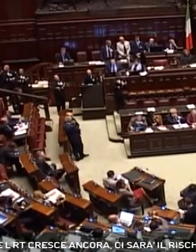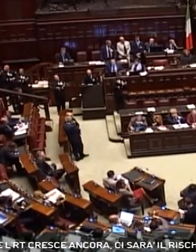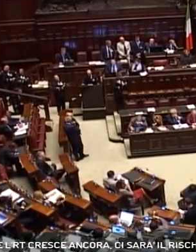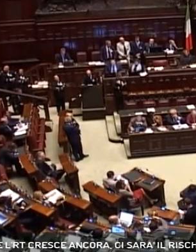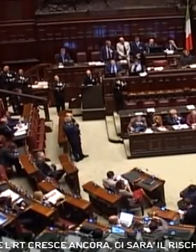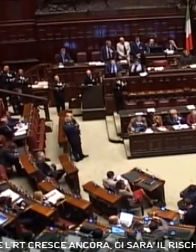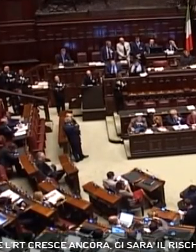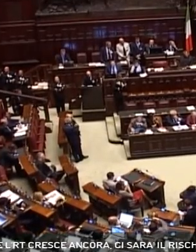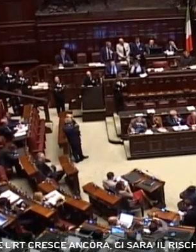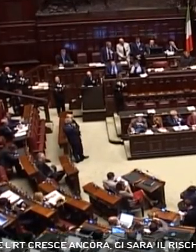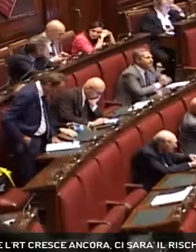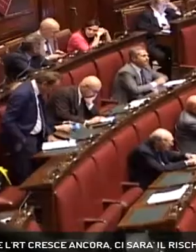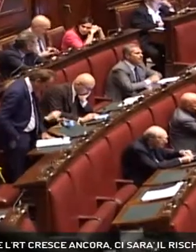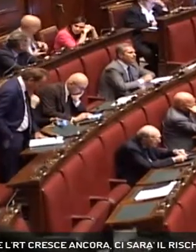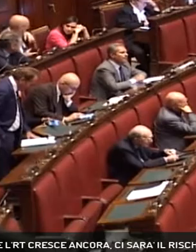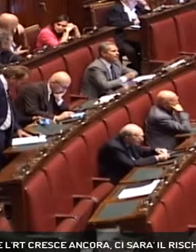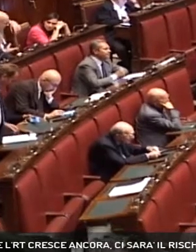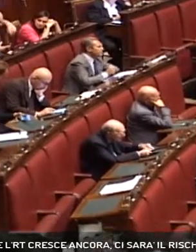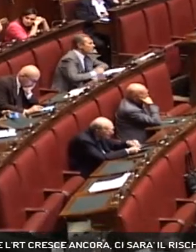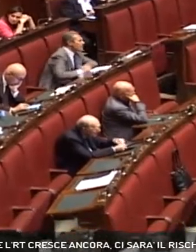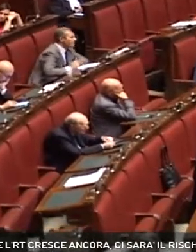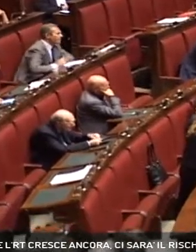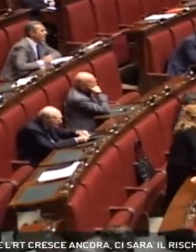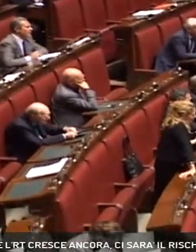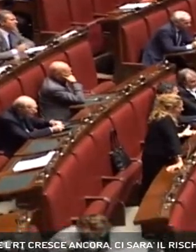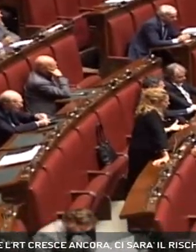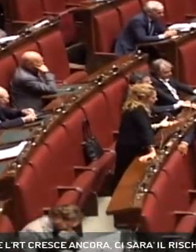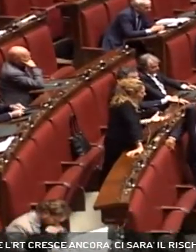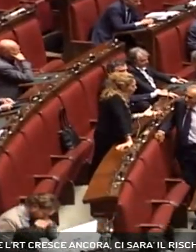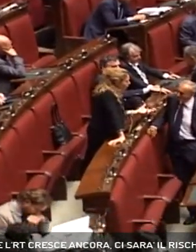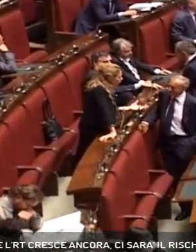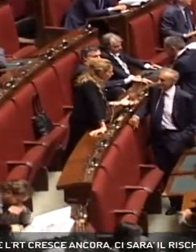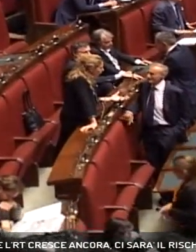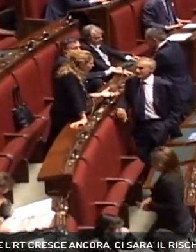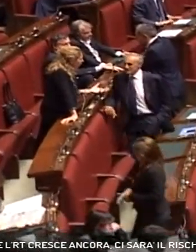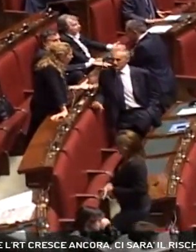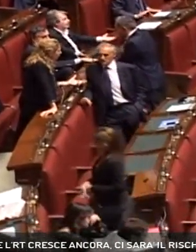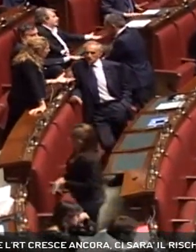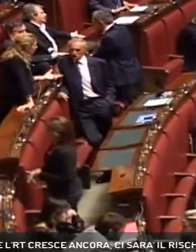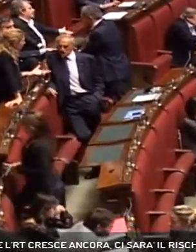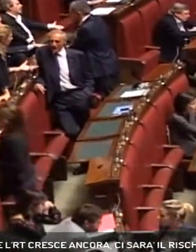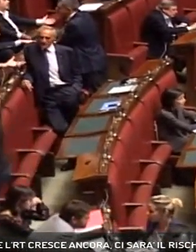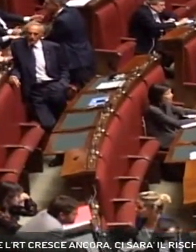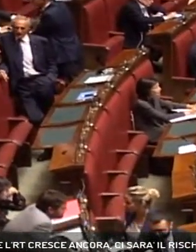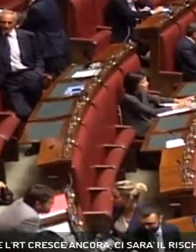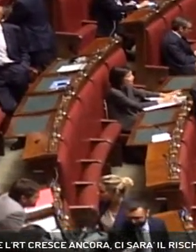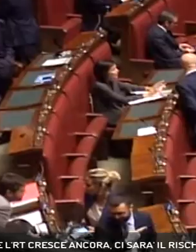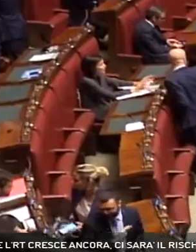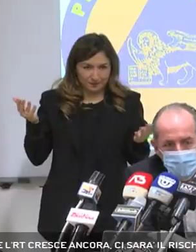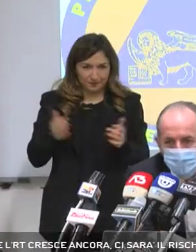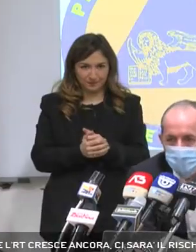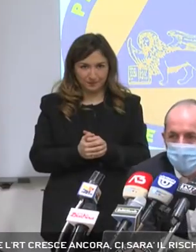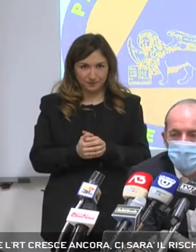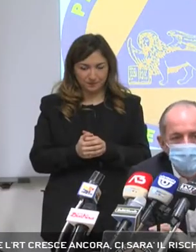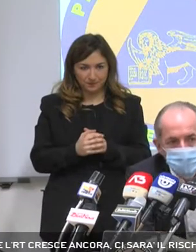sensibilizzazione impensabile andare avanti a suon di decreti e ordinanze, il rischio è quello di ottenere l'effetto contrario, la ribellione. Se